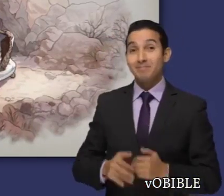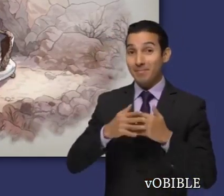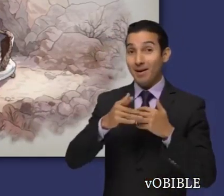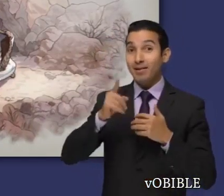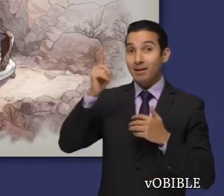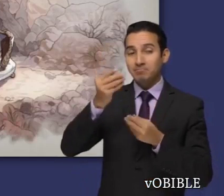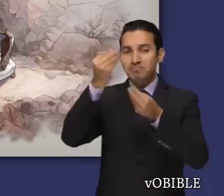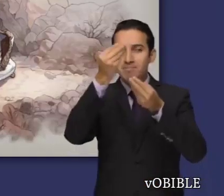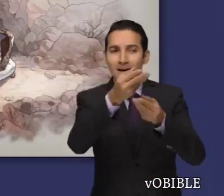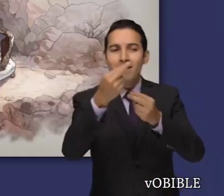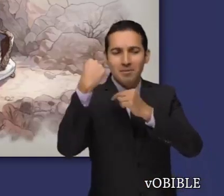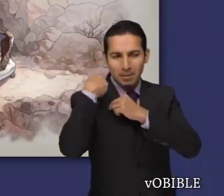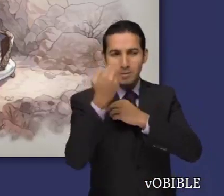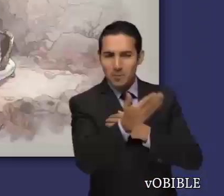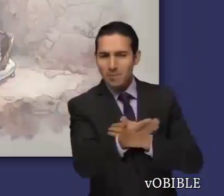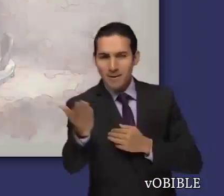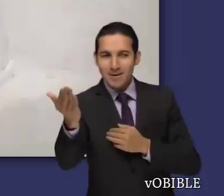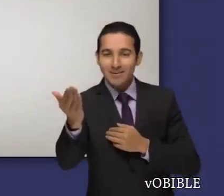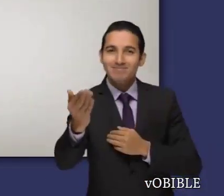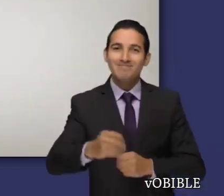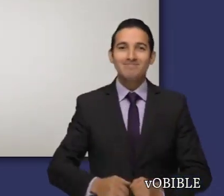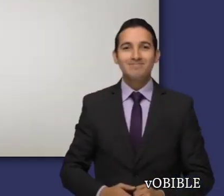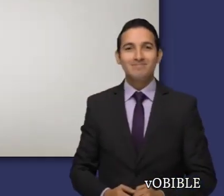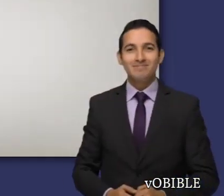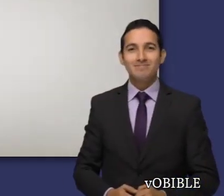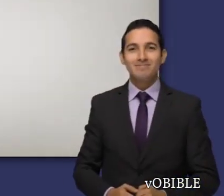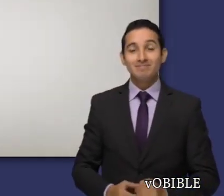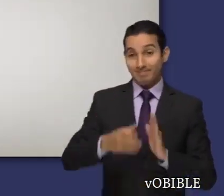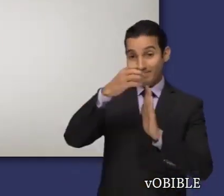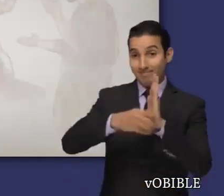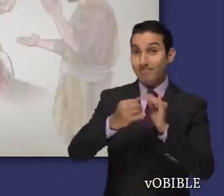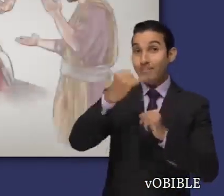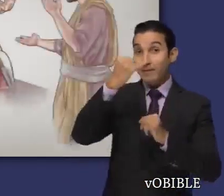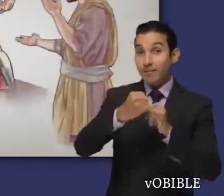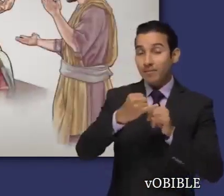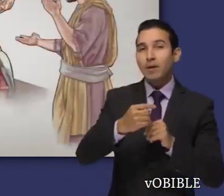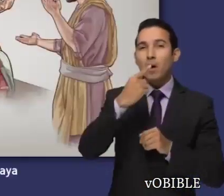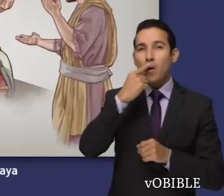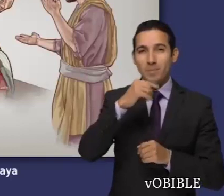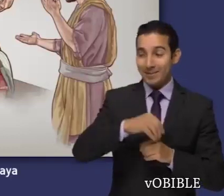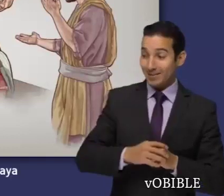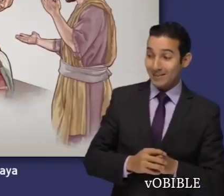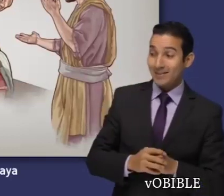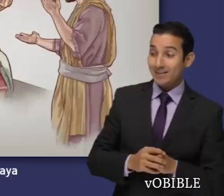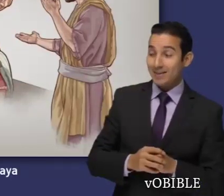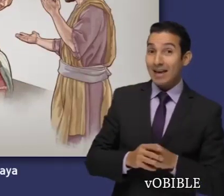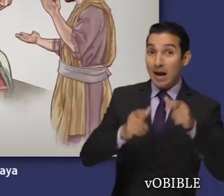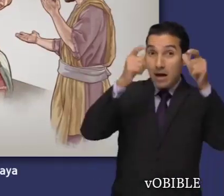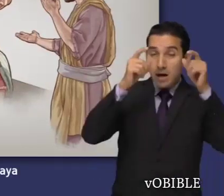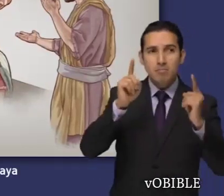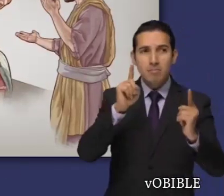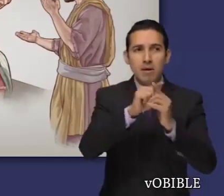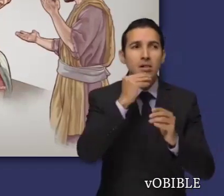Además, le encarga otras tareas. En el último capítulo, el profeta Micaya le advierte a Acab que Siria lo